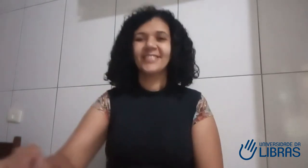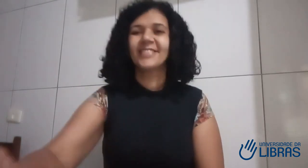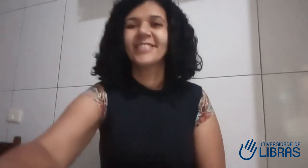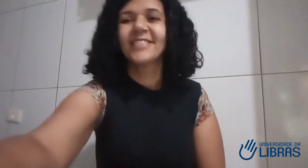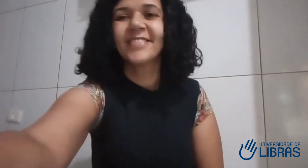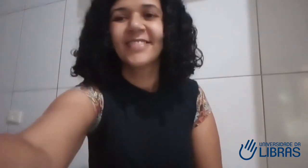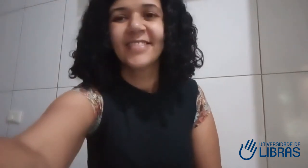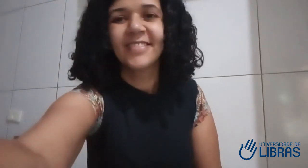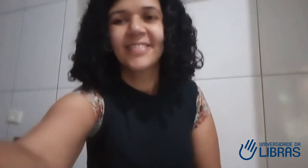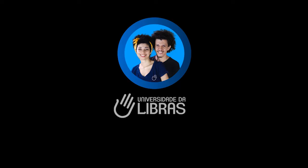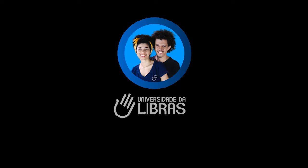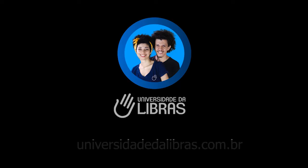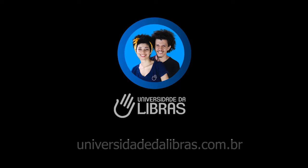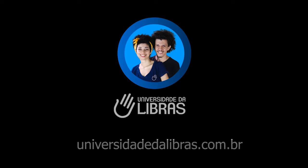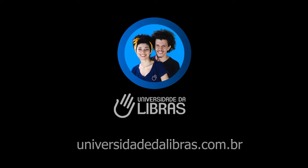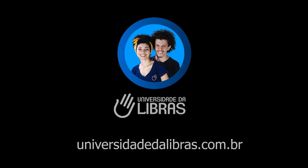Obrigado, professor Madison Barreto.